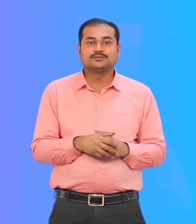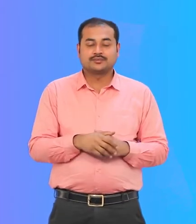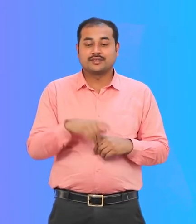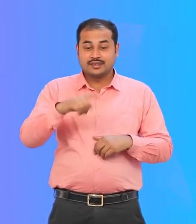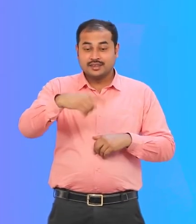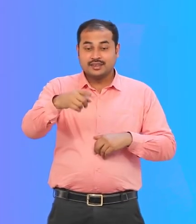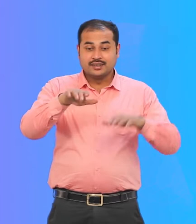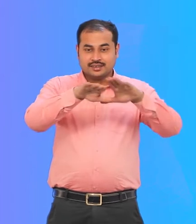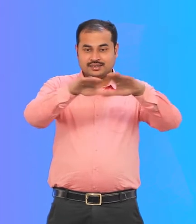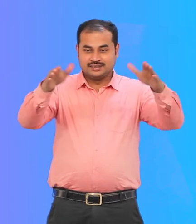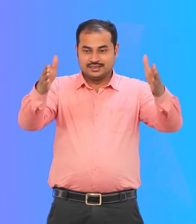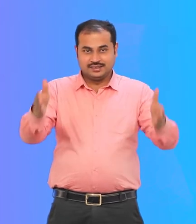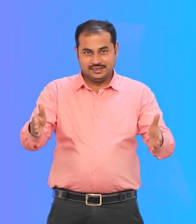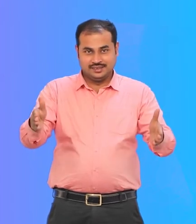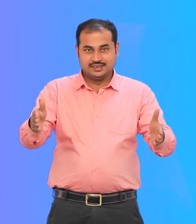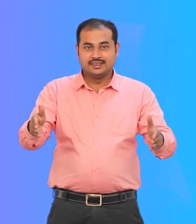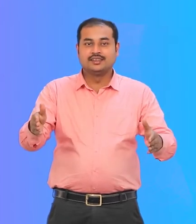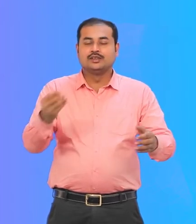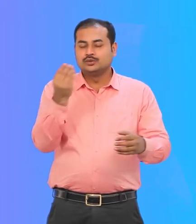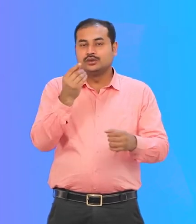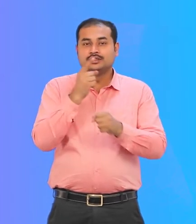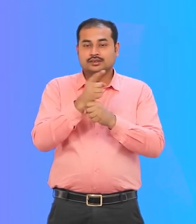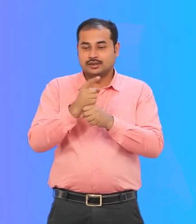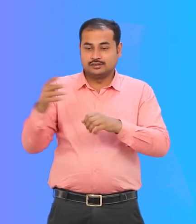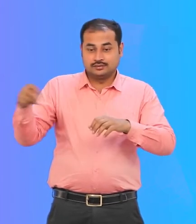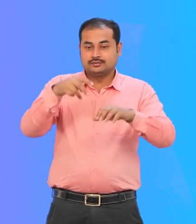और प्राथना सभा कक्ष में कुछ शिक्षक मंच पर हैं